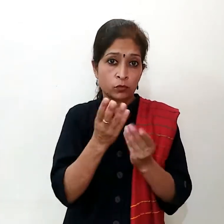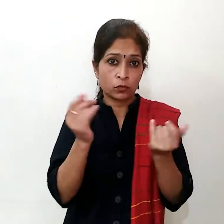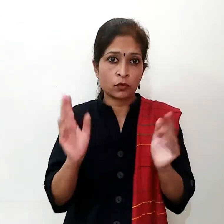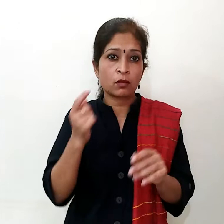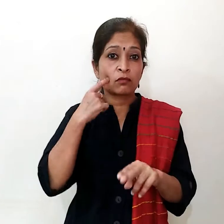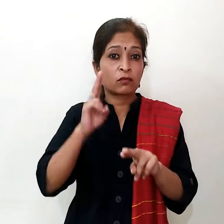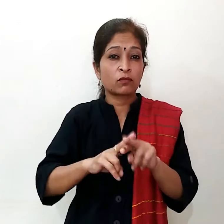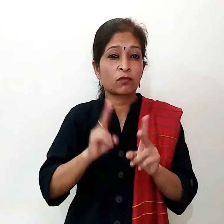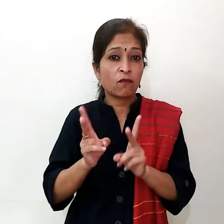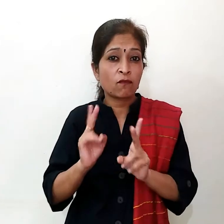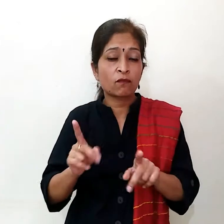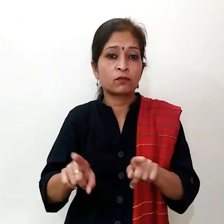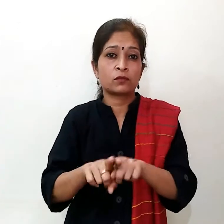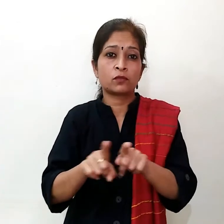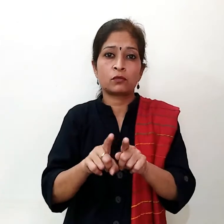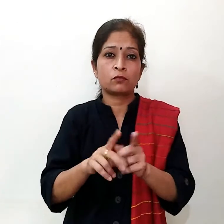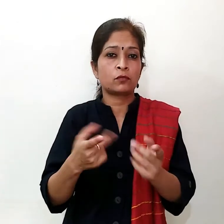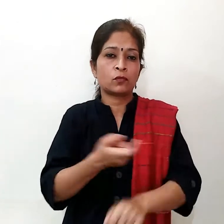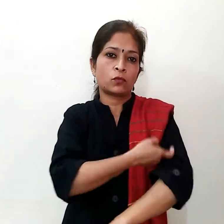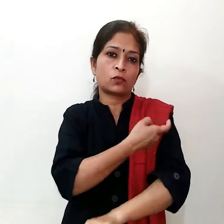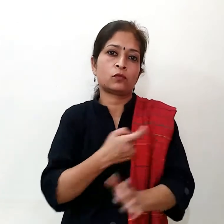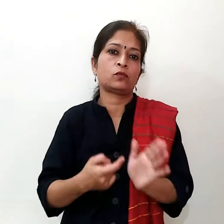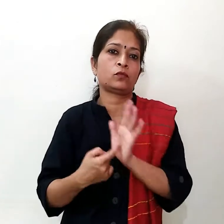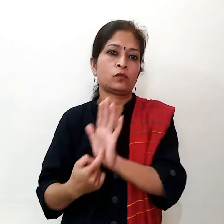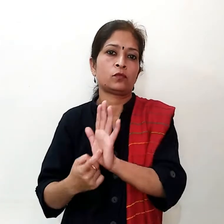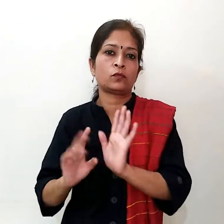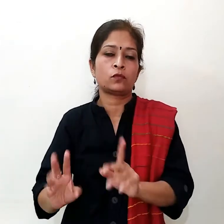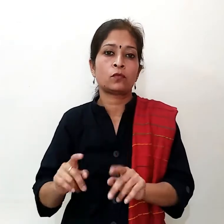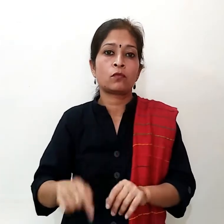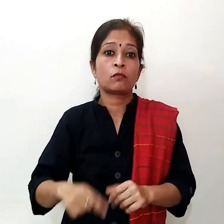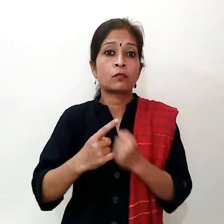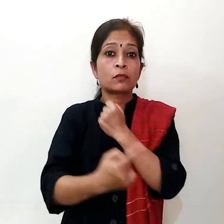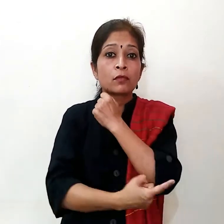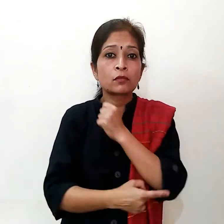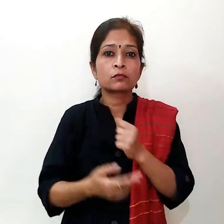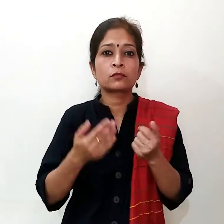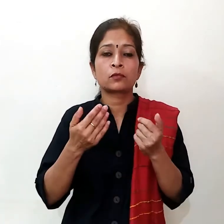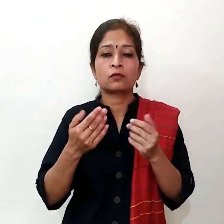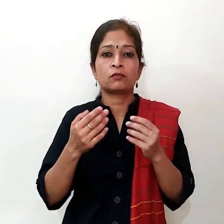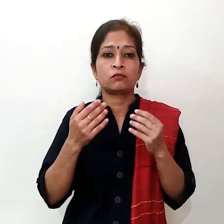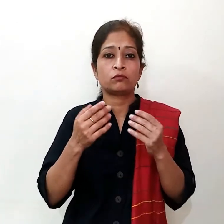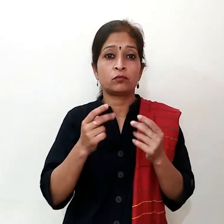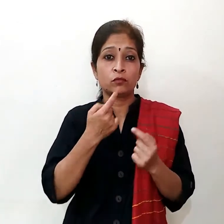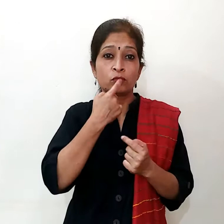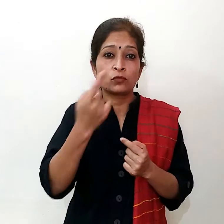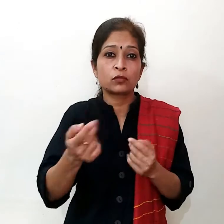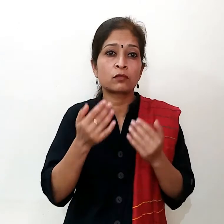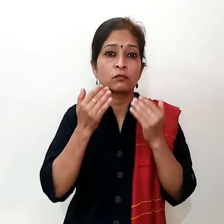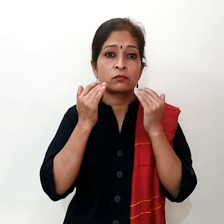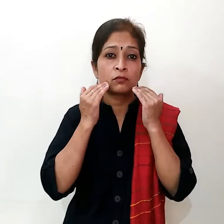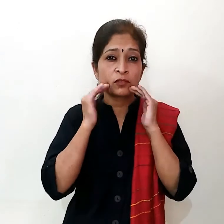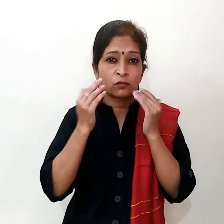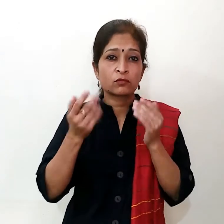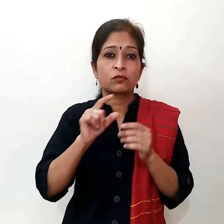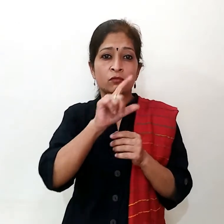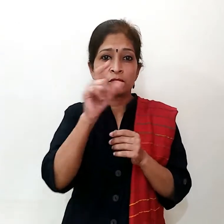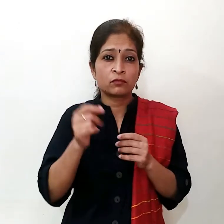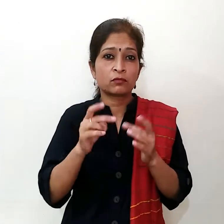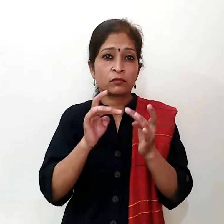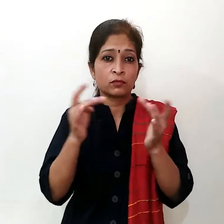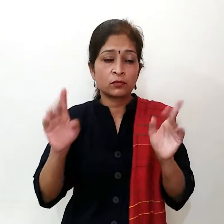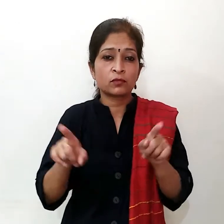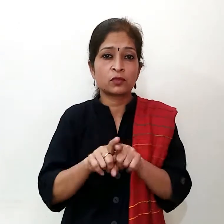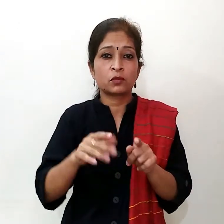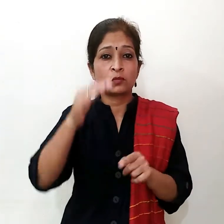अपने जिकिस से जरू संपर करें और आज में केवल यह जहना चाहूंगा कि कि भी आप इंटरनेट और शोशल मीडिया के द्वारा फिलाए